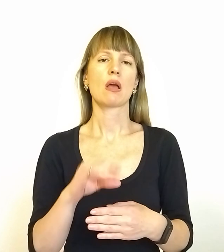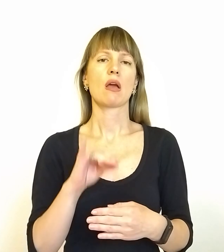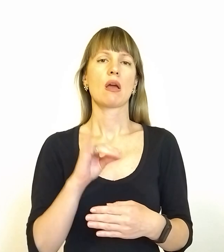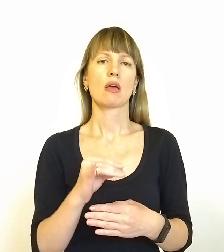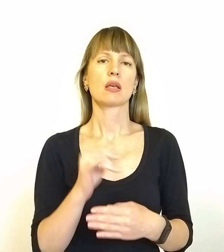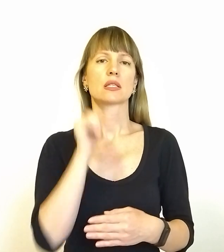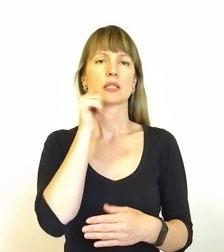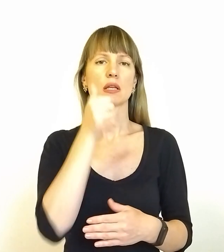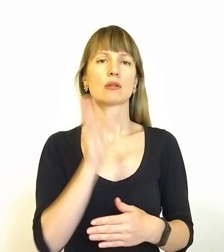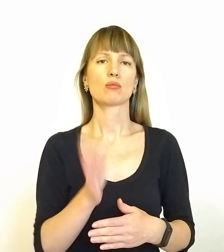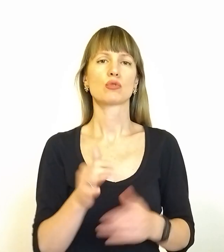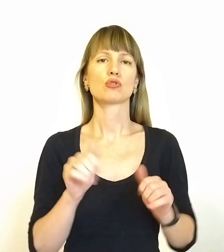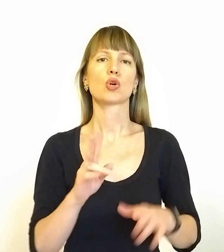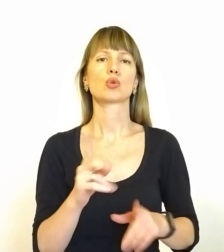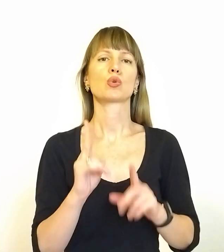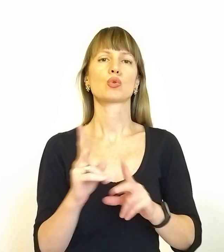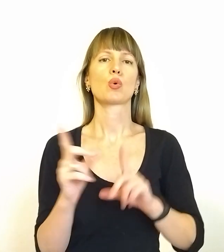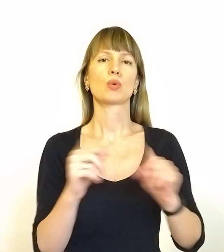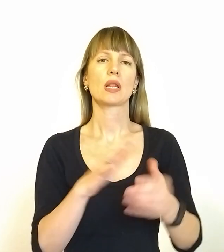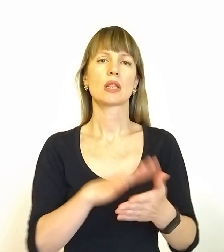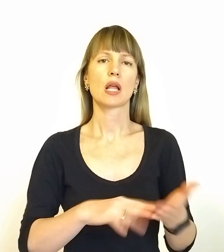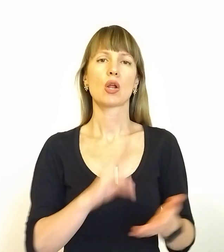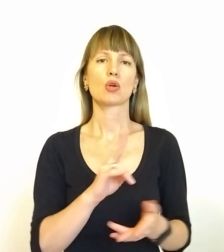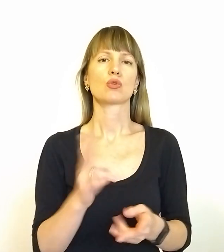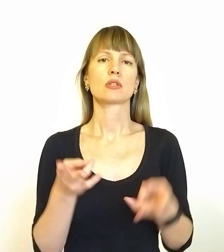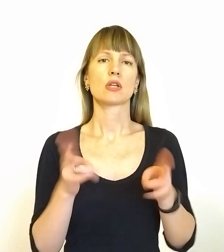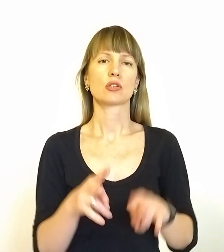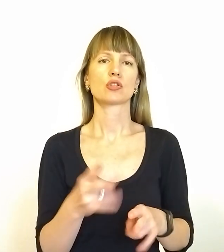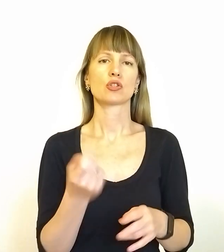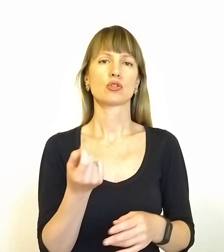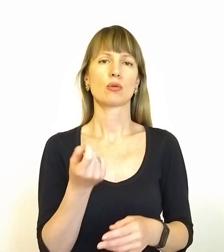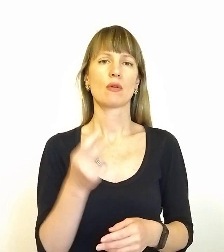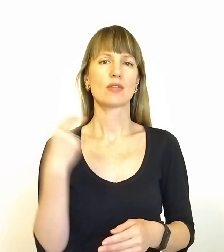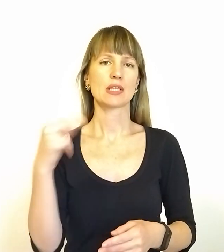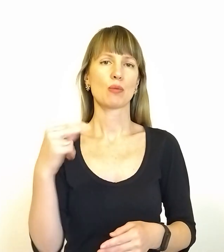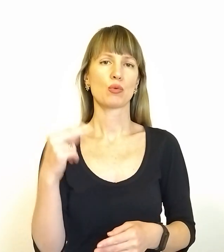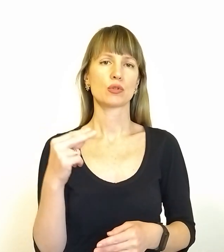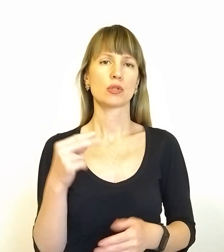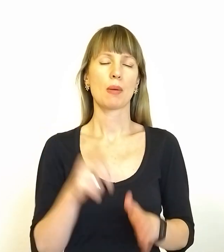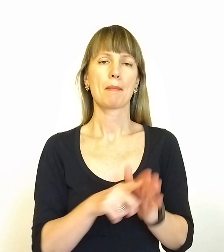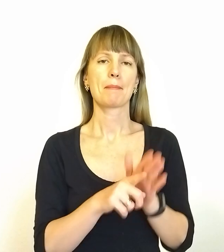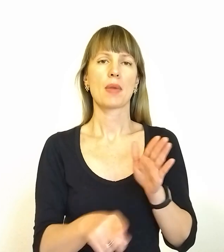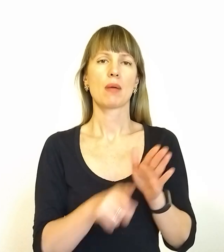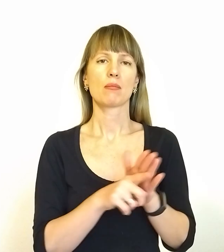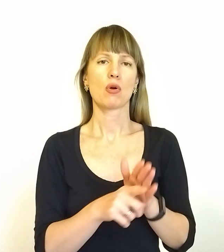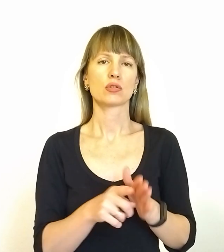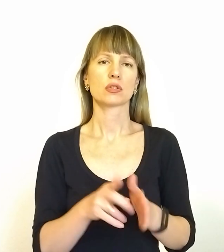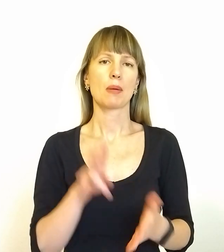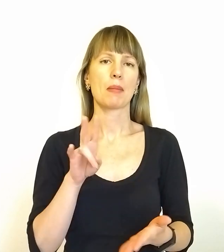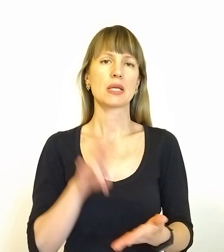буде вирішувати, хто поїде далі, а хто залишиться ще трохи в Запоріжжі. Бомбіжки регулярні, особливо